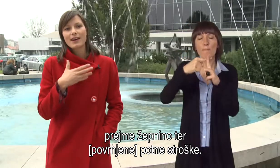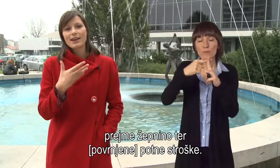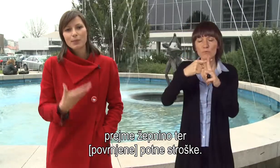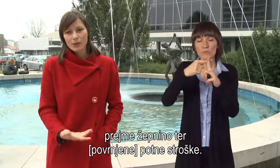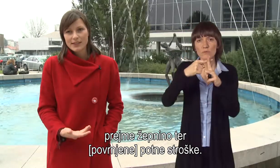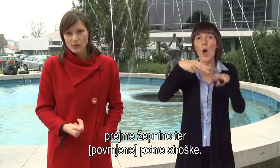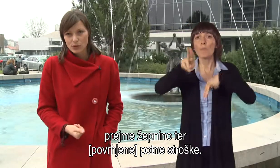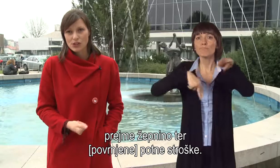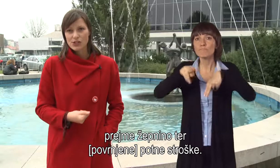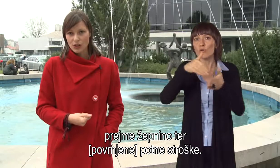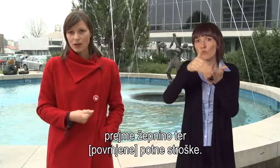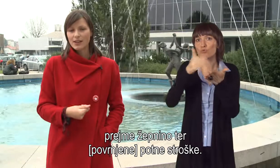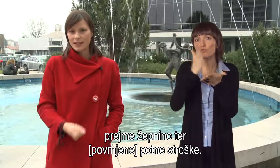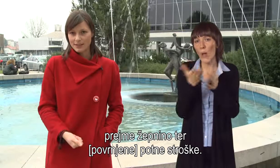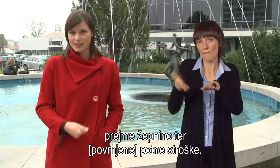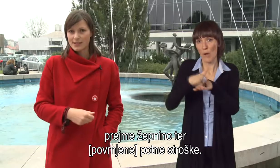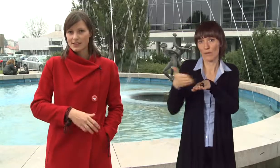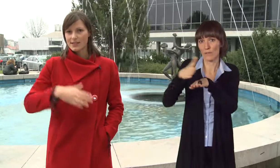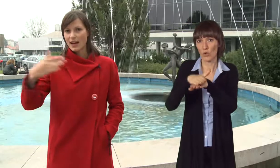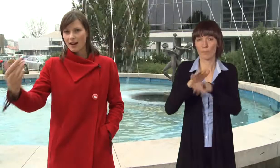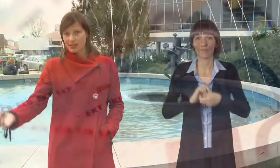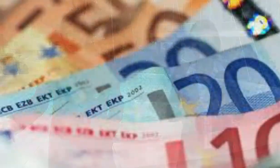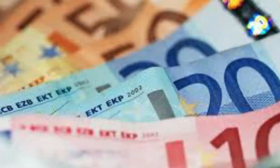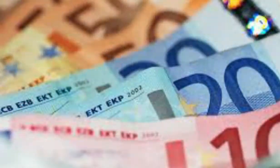potni stroški so kriti.